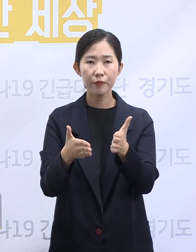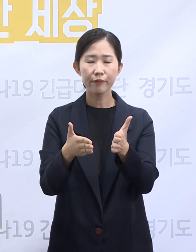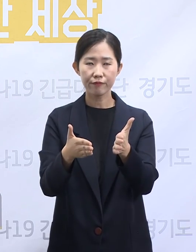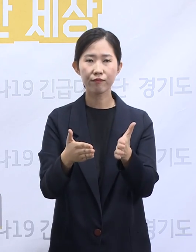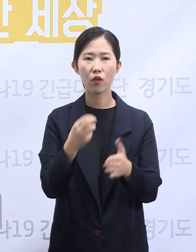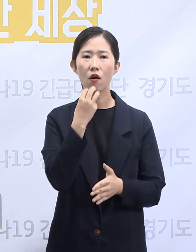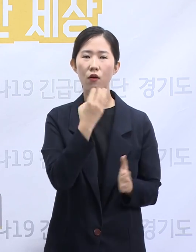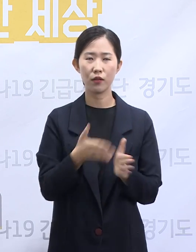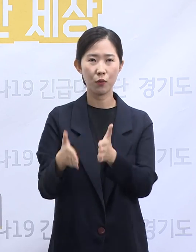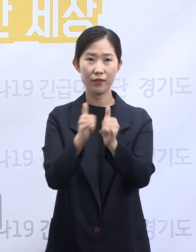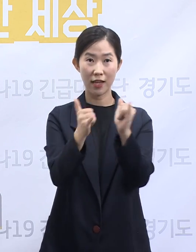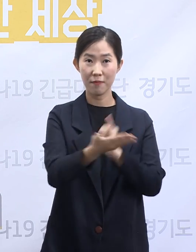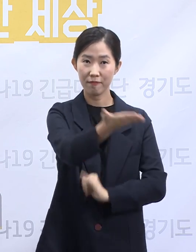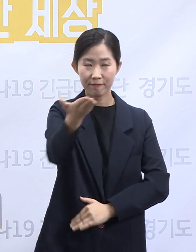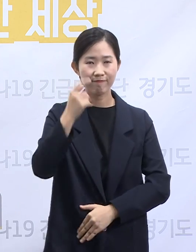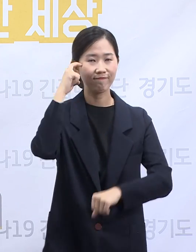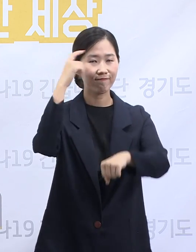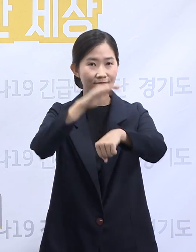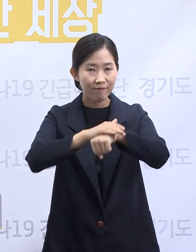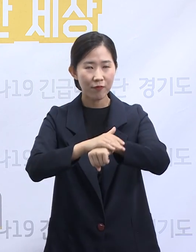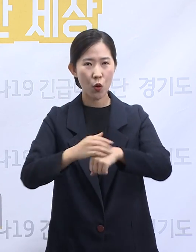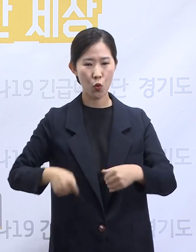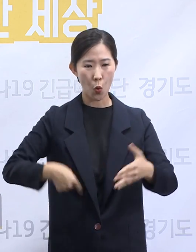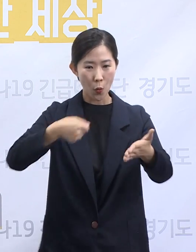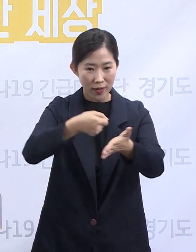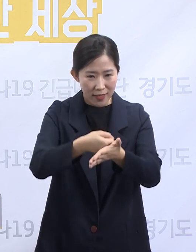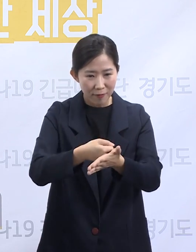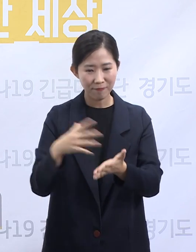지혜와 용기를 바탕으로 한 걸음씩 전진할 것입니다. 감사합니다.